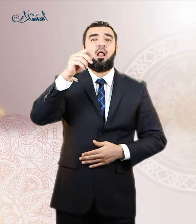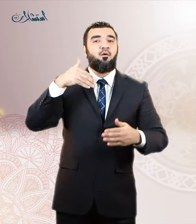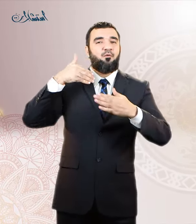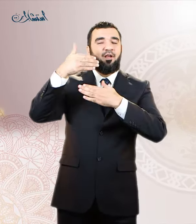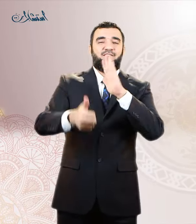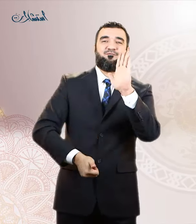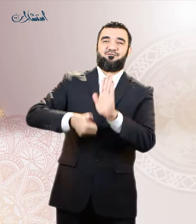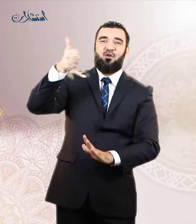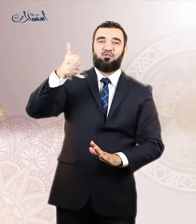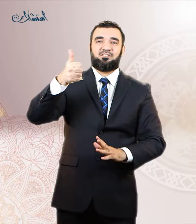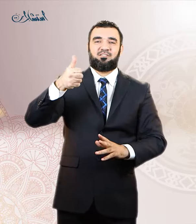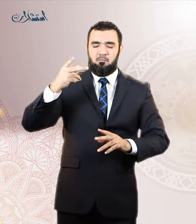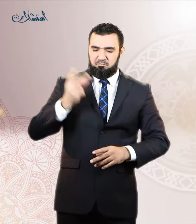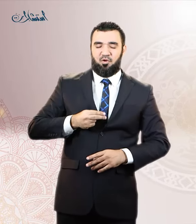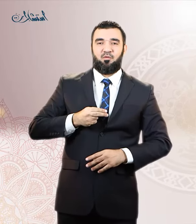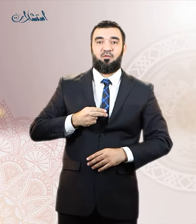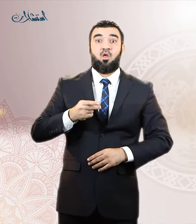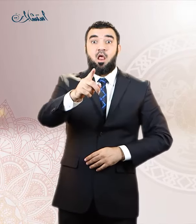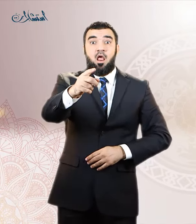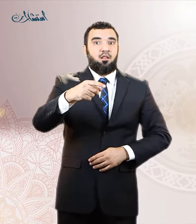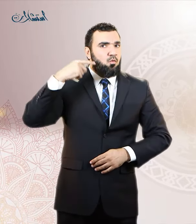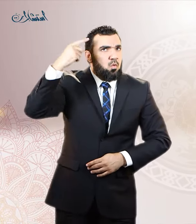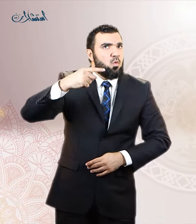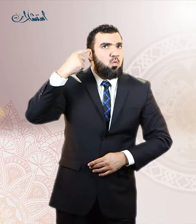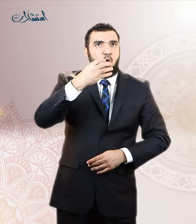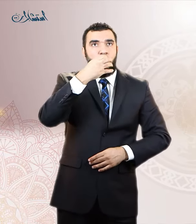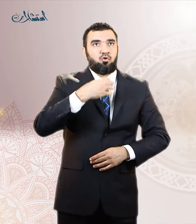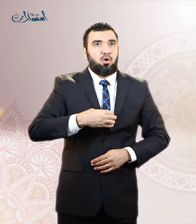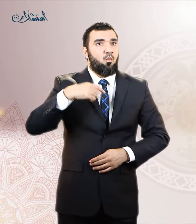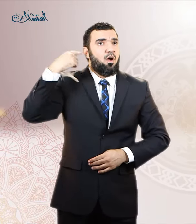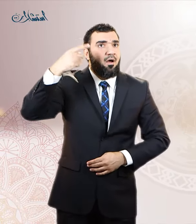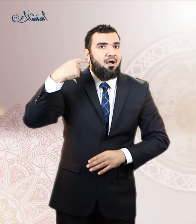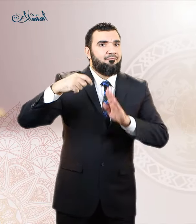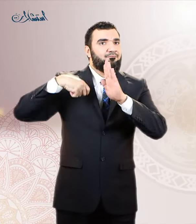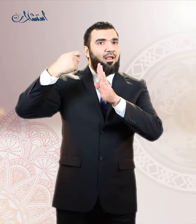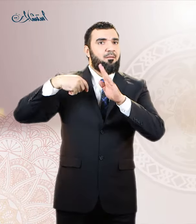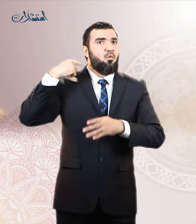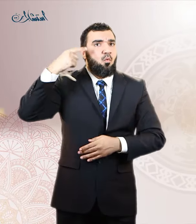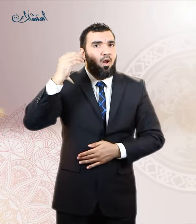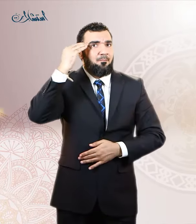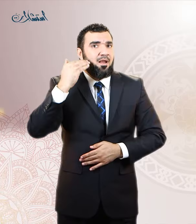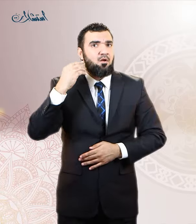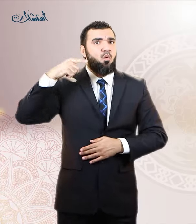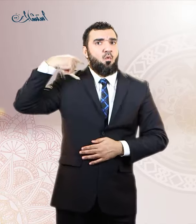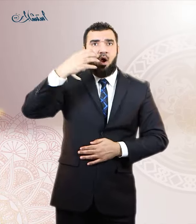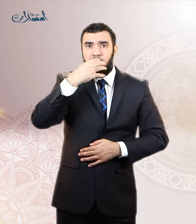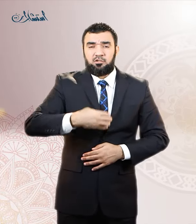ومحاولة الشيطان جرك الى التفكر في الوقوع في المعصية سواء كانت العادة